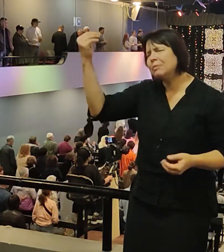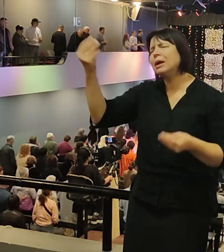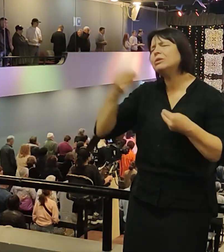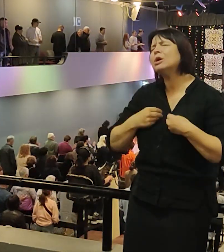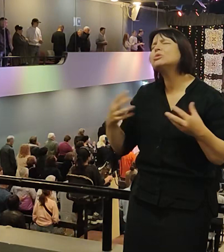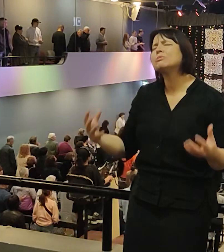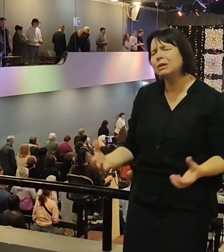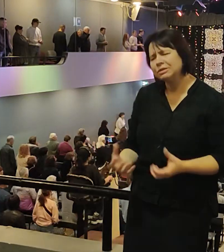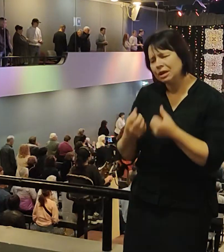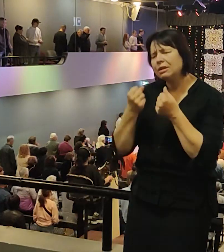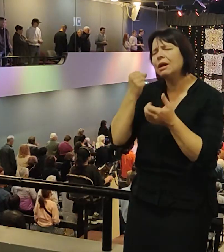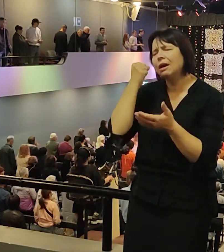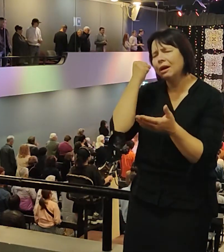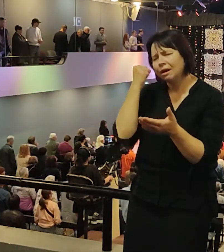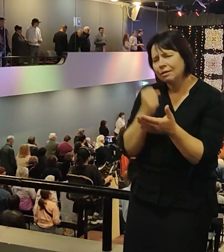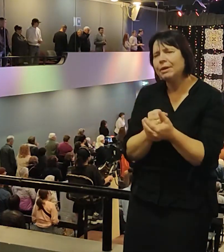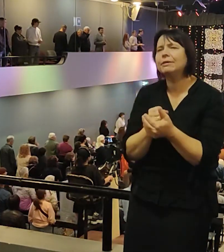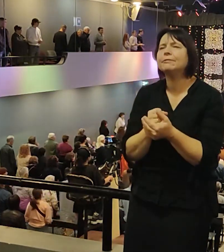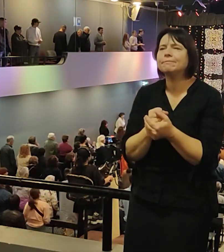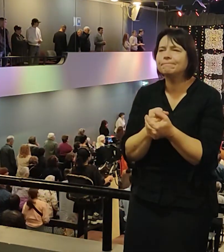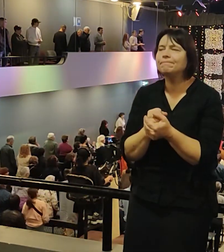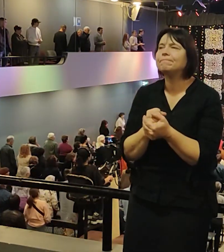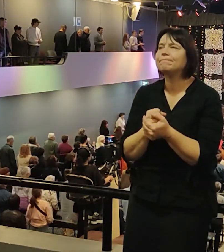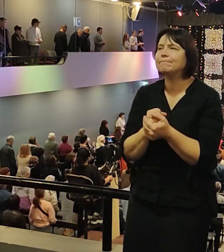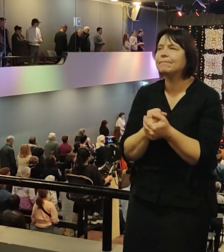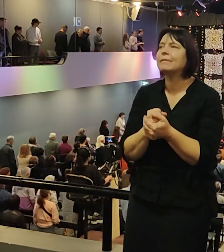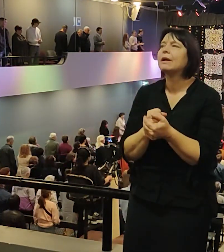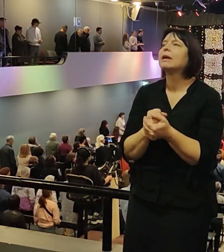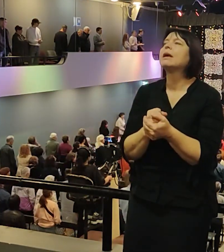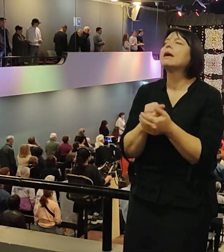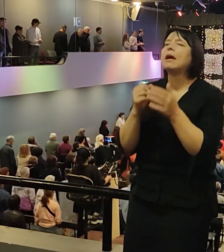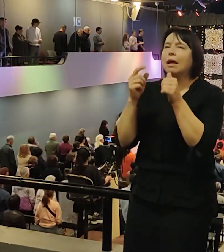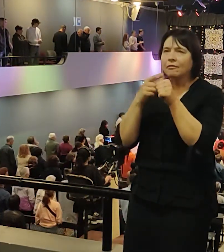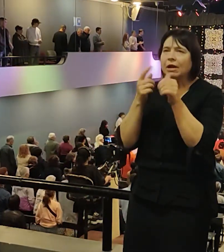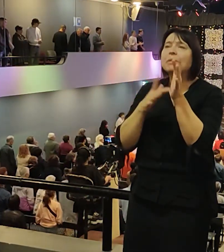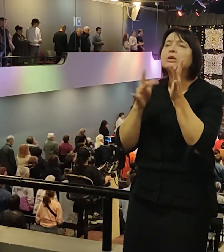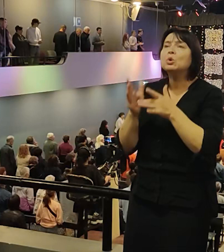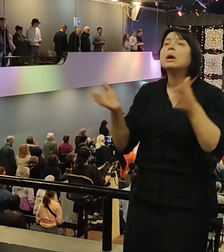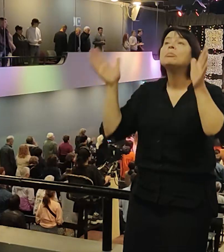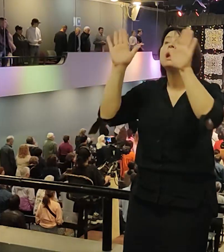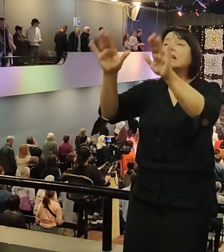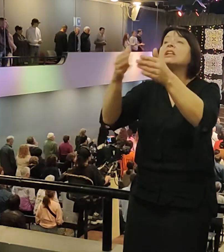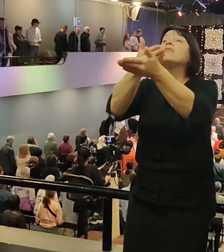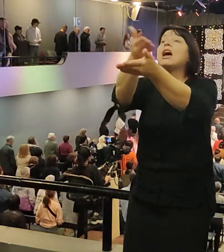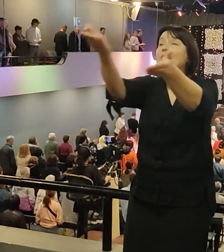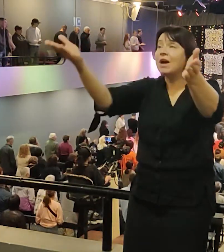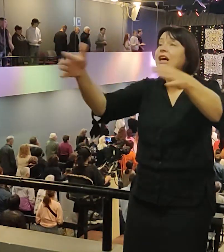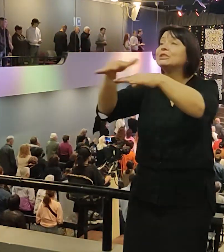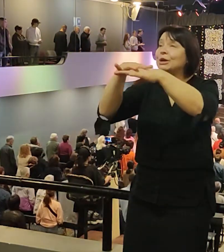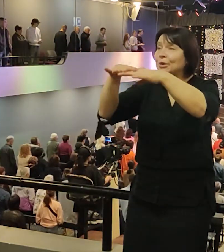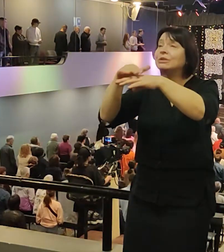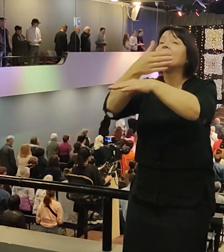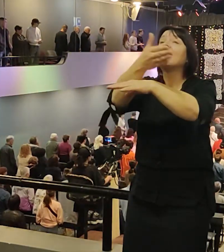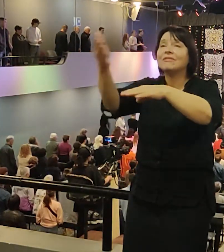Аминь. Иисус Христос, я благословляю этот народ, которые сказали здесь, на этом месте, да,